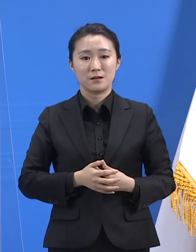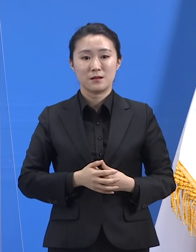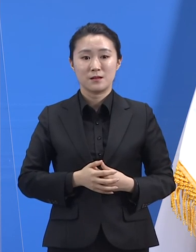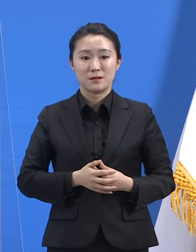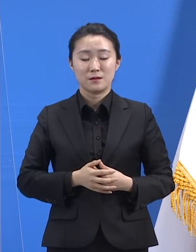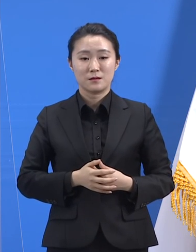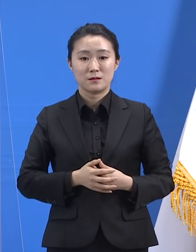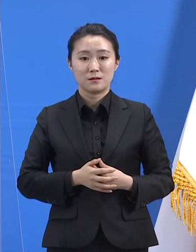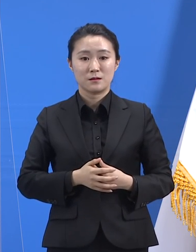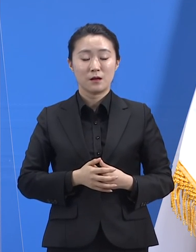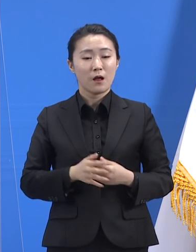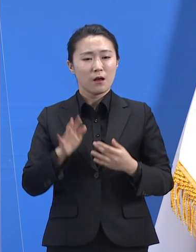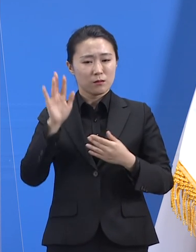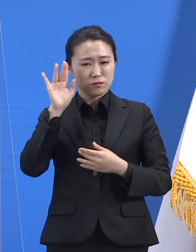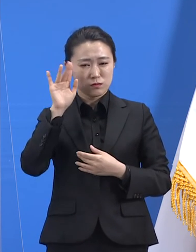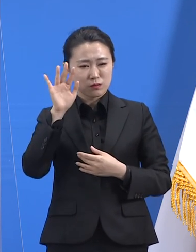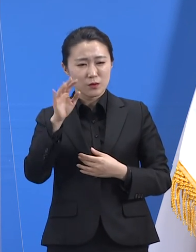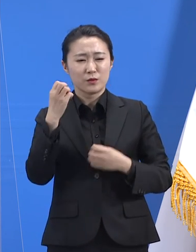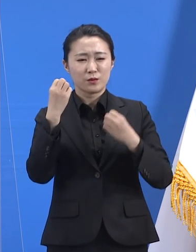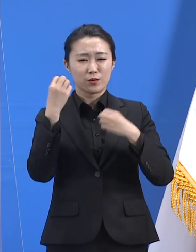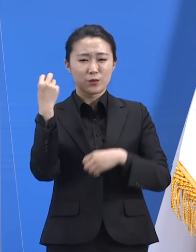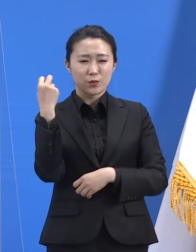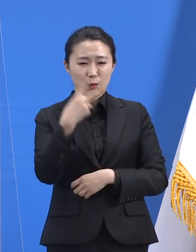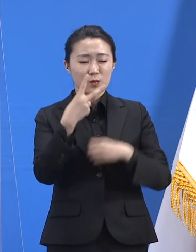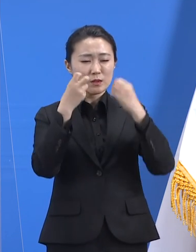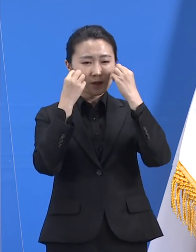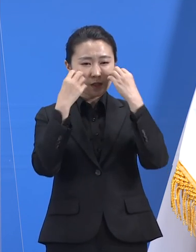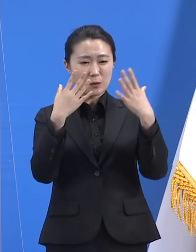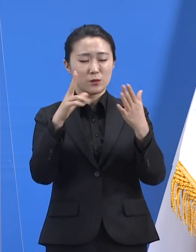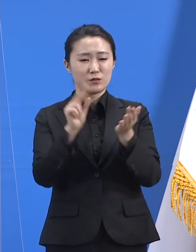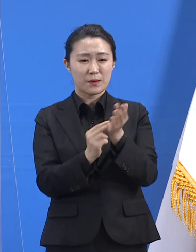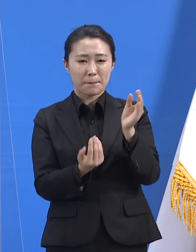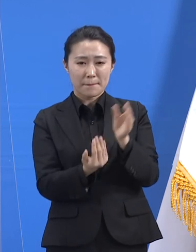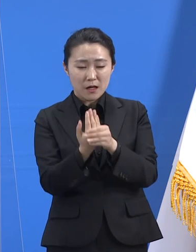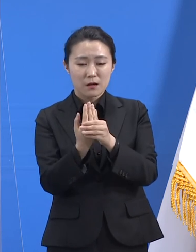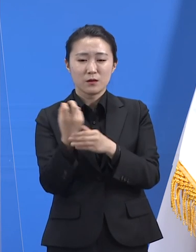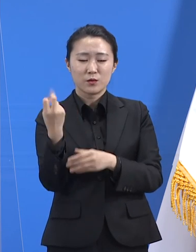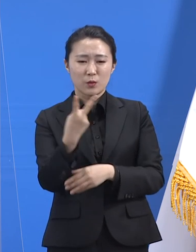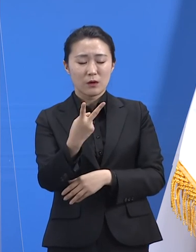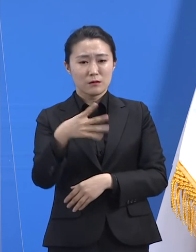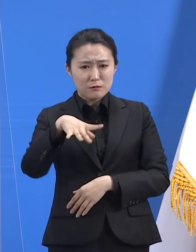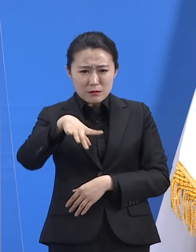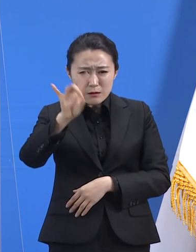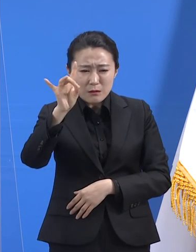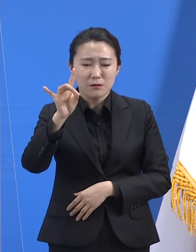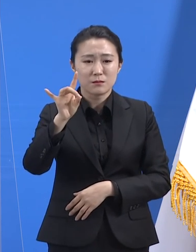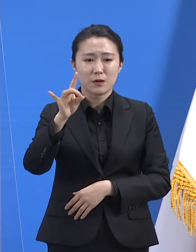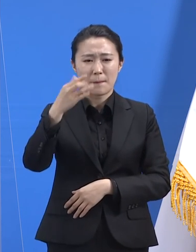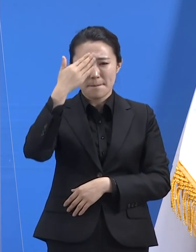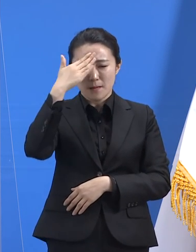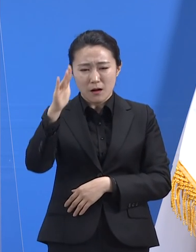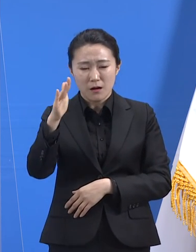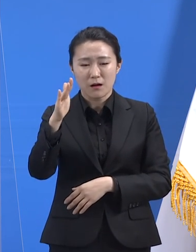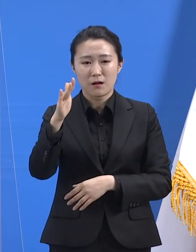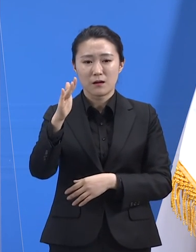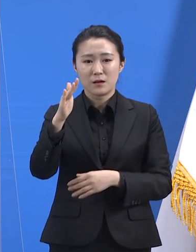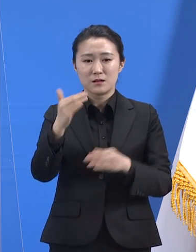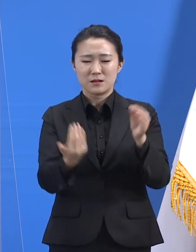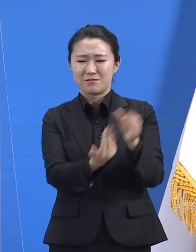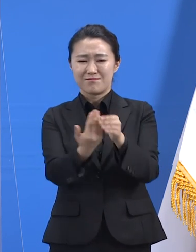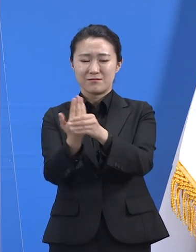생기고 전에 경험하지 못했던 문제가 발생할 것입니다. 답을 잘 모르는 질문이 추가되고